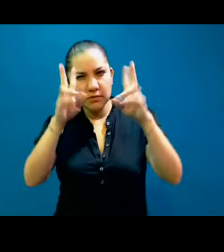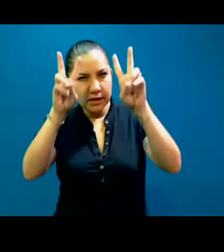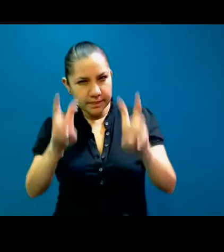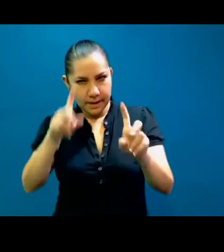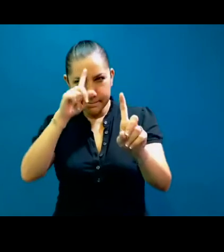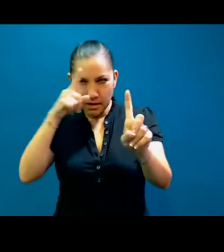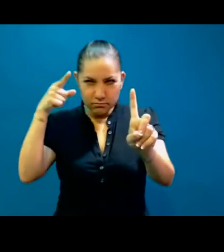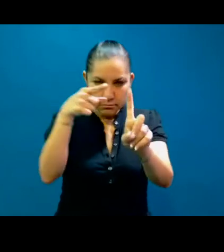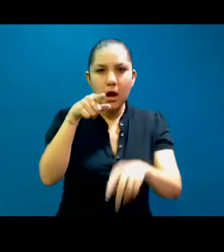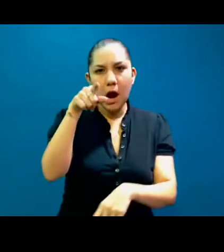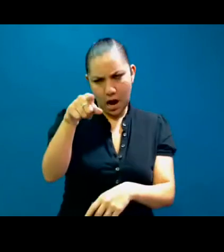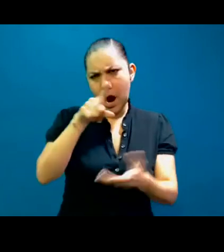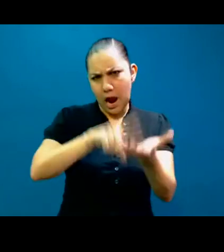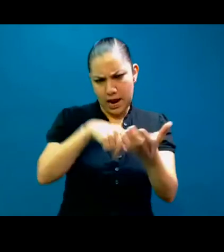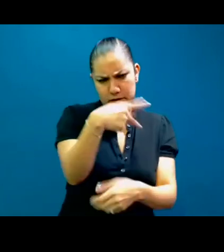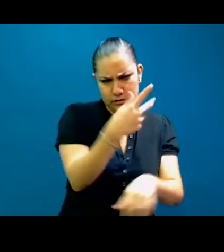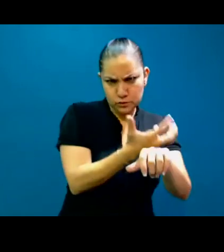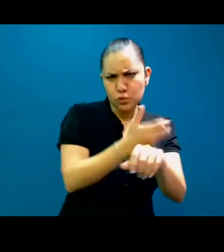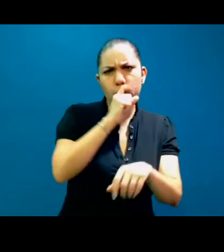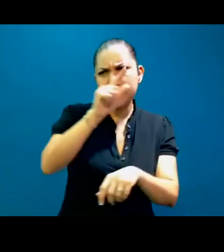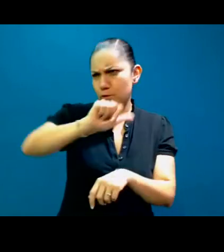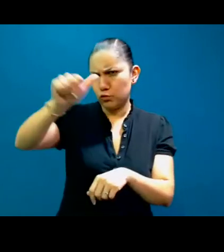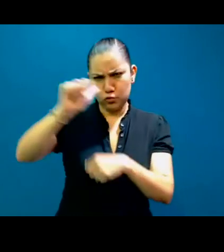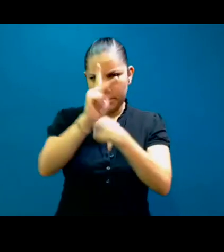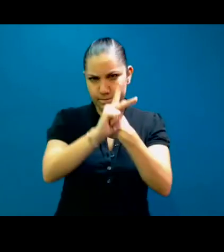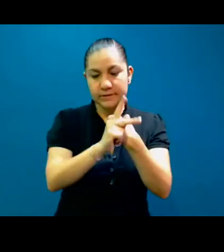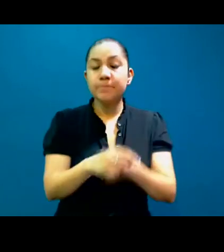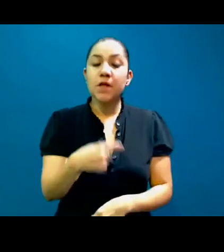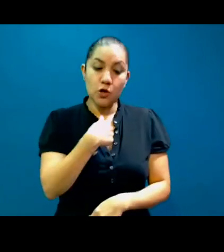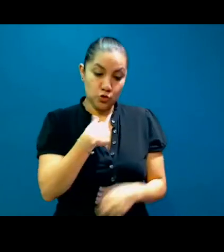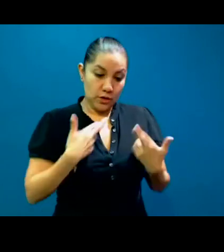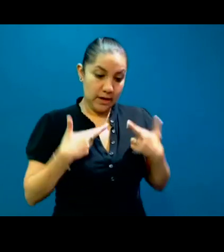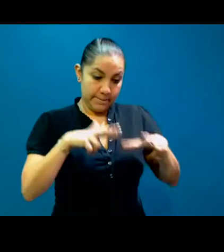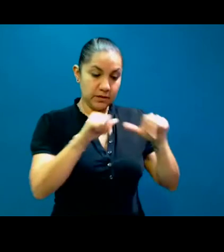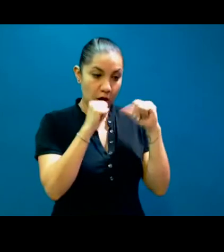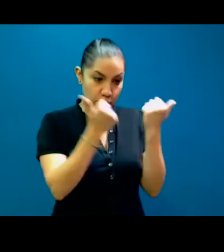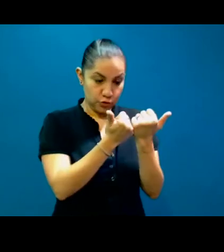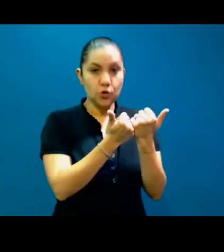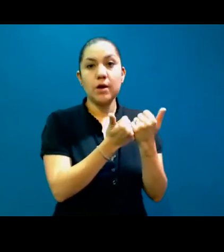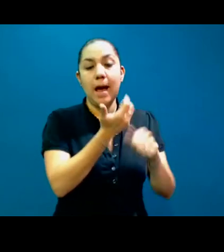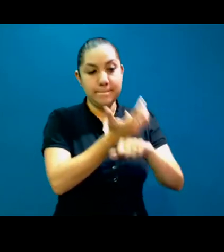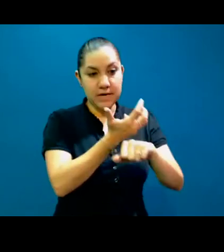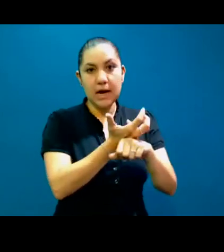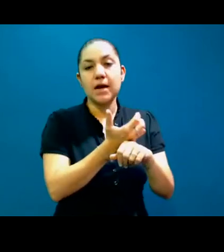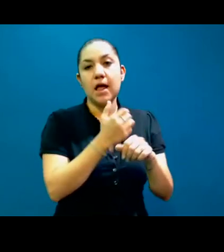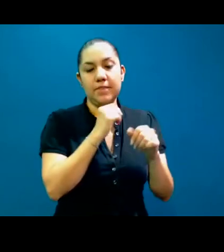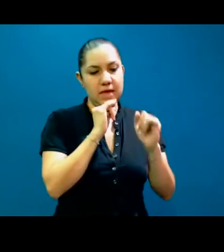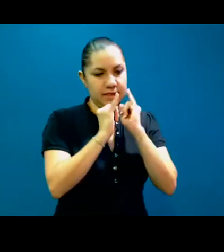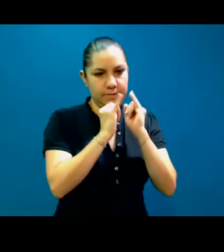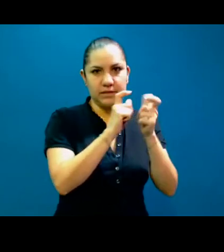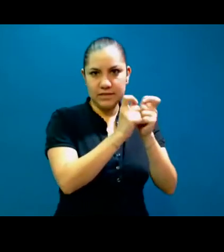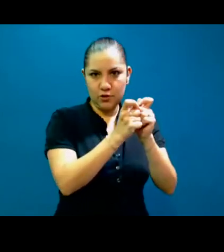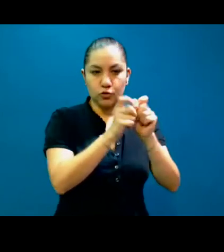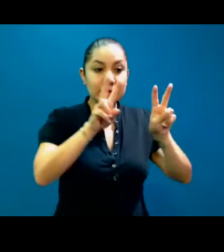nuestra misión. Yo represento a la Asociación Americana de Intérpretes y Traductores en Educación, American Association of